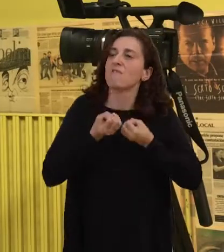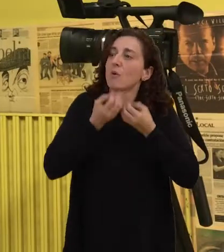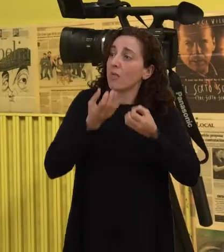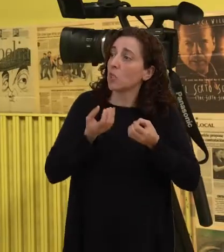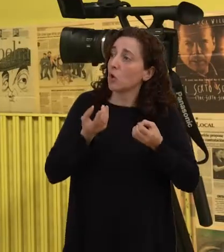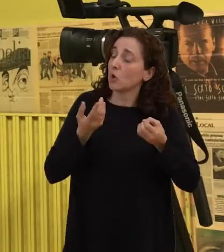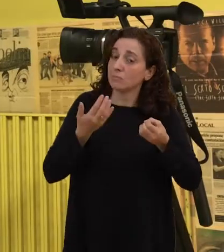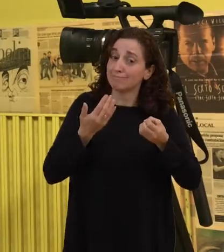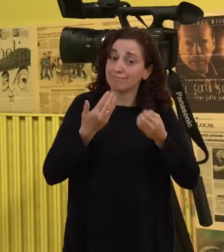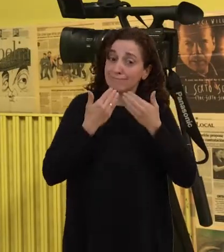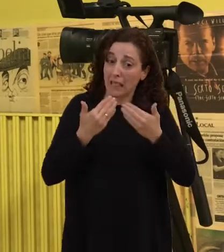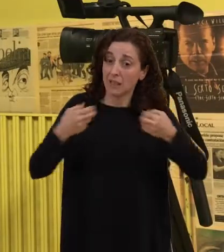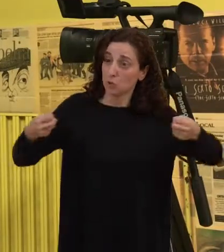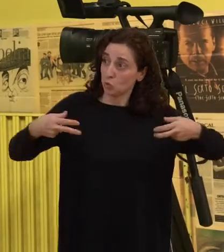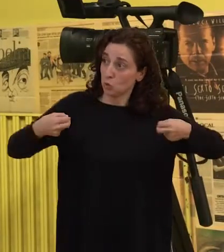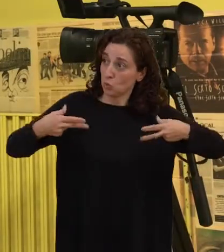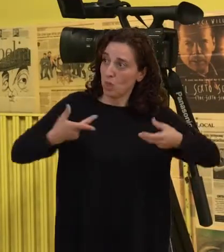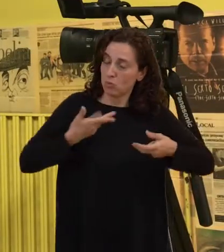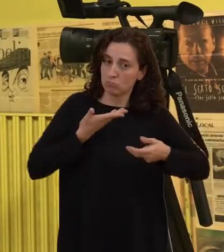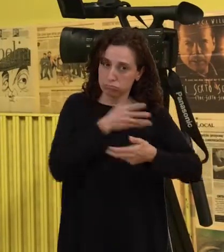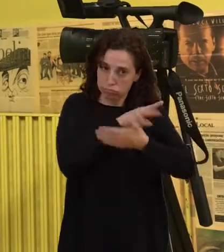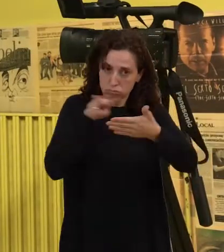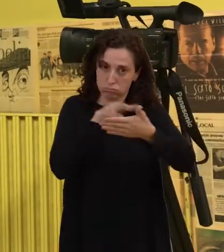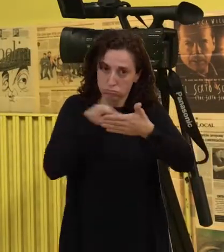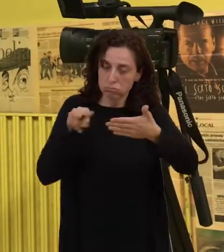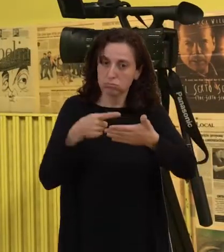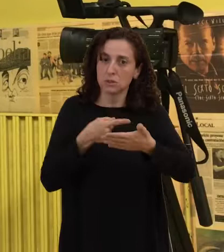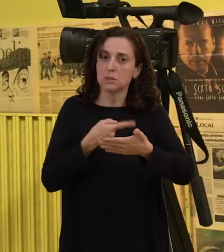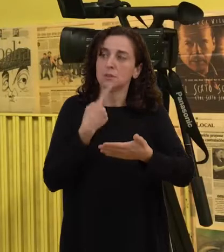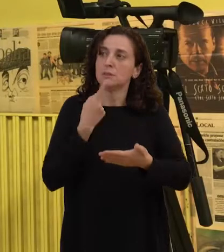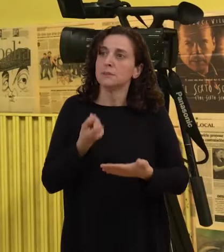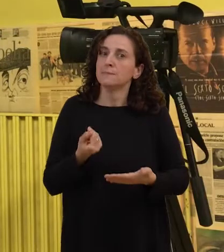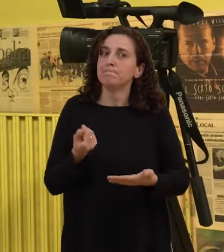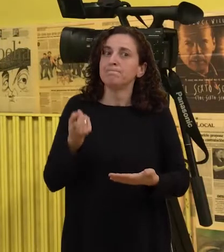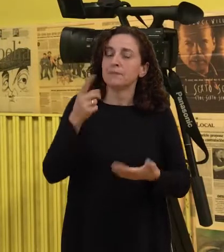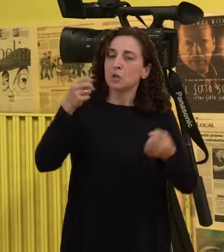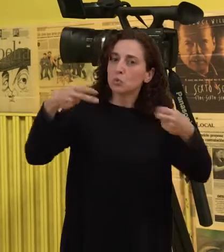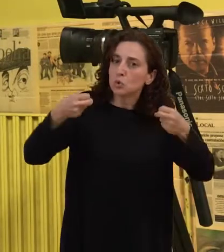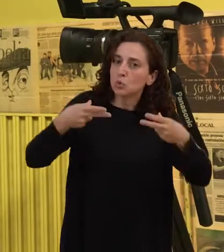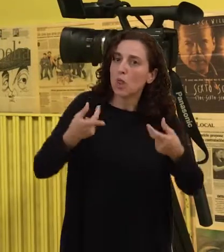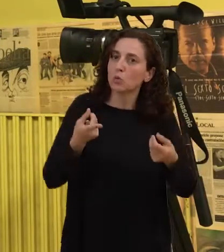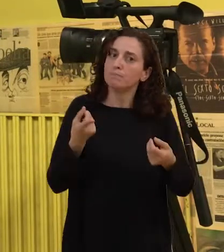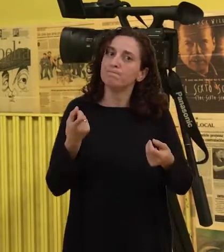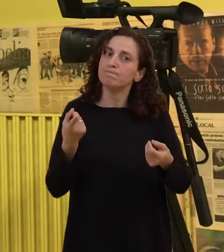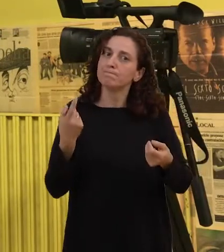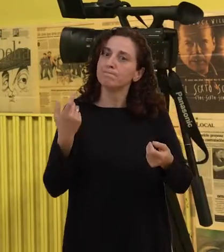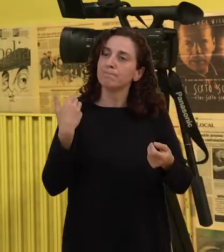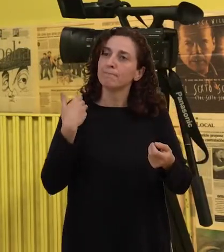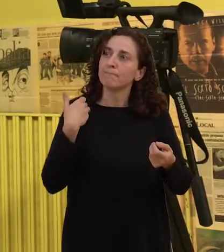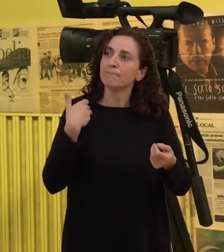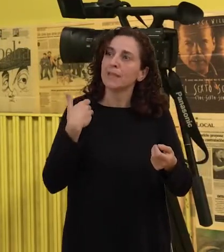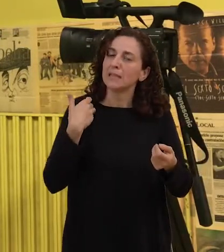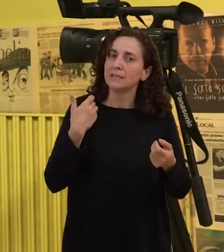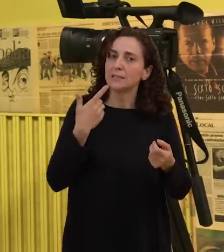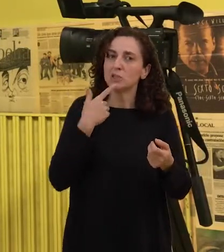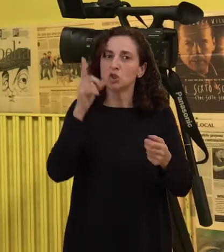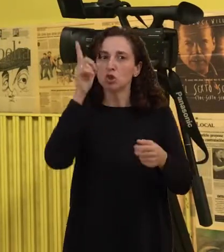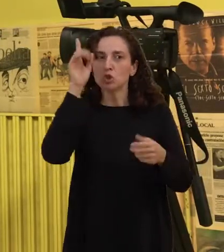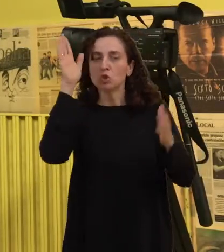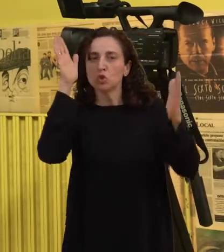subtitulado, resulta que no subtitulado já non hai tantos